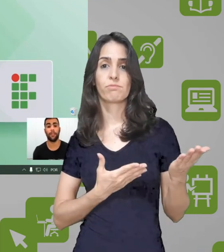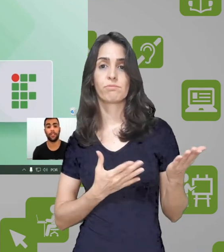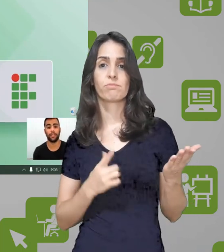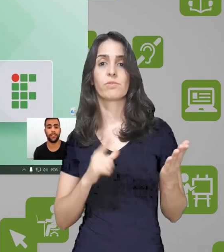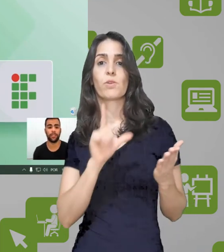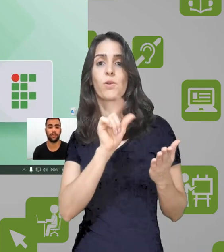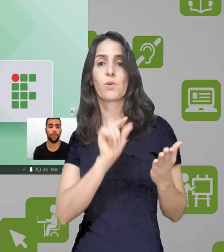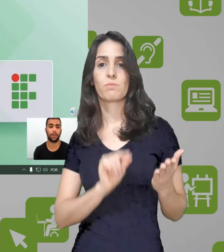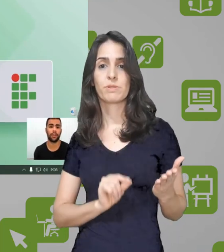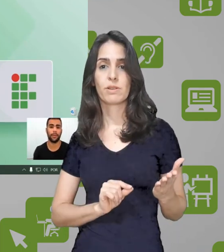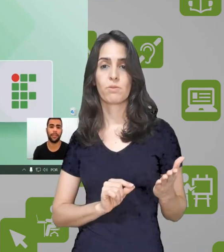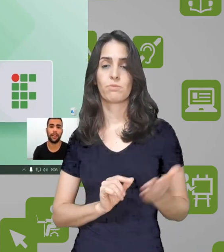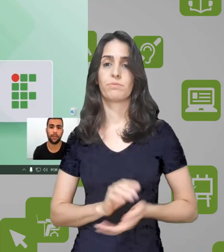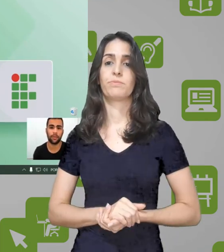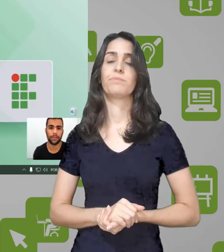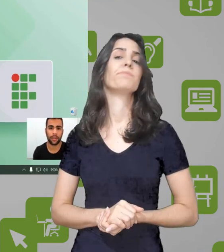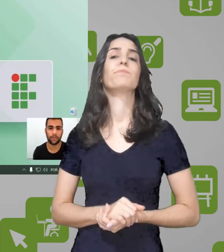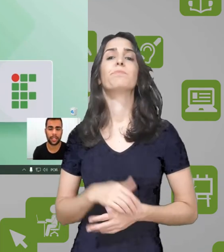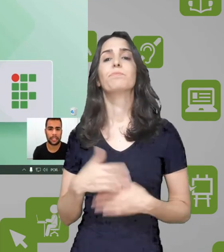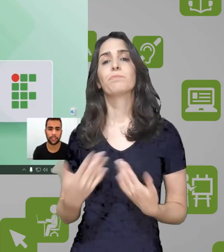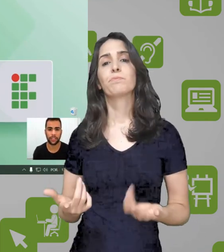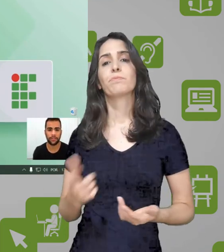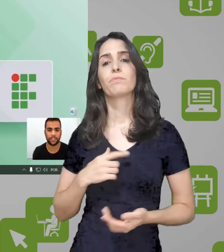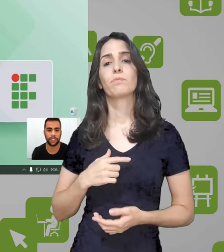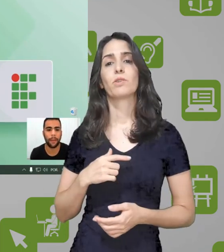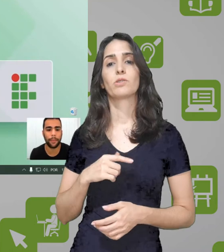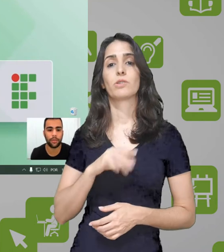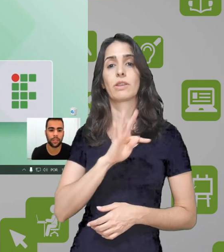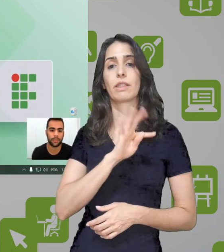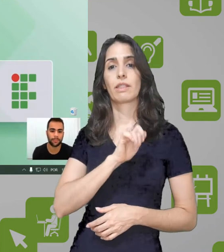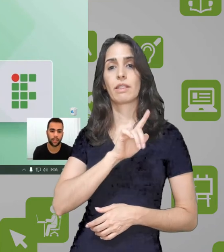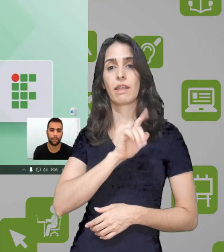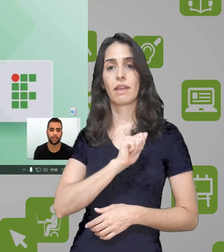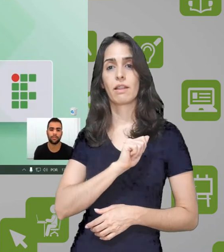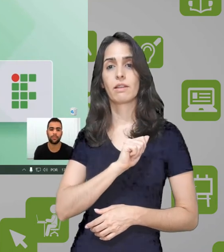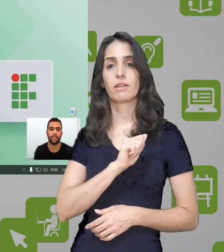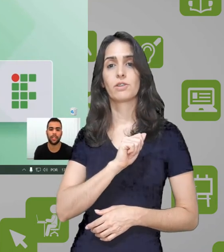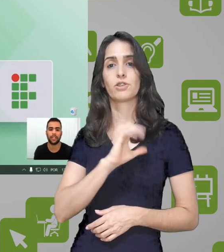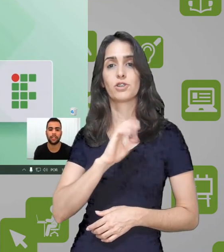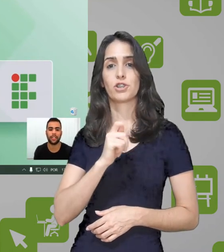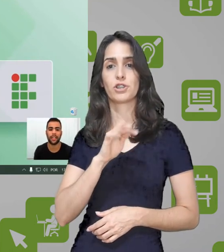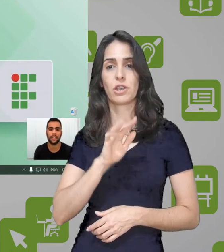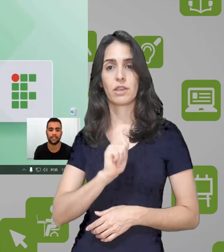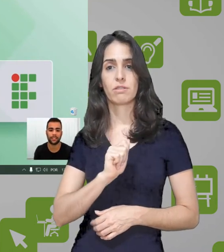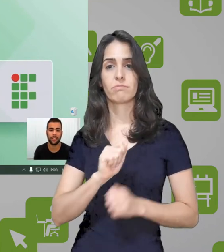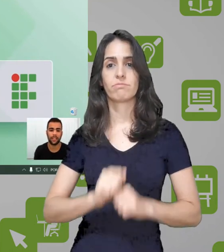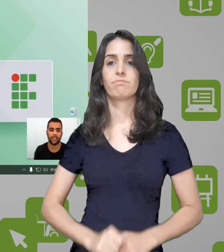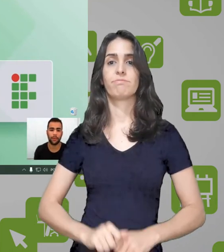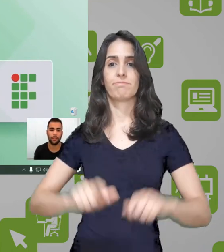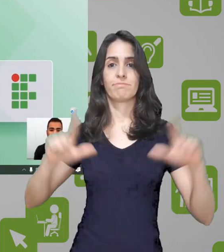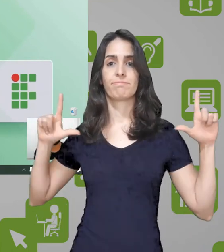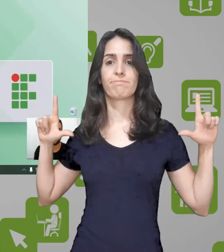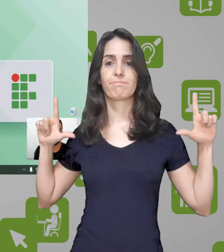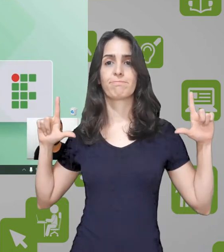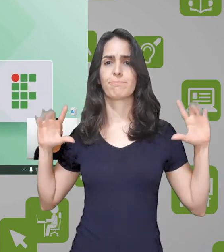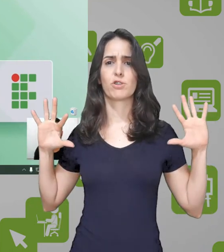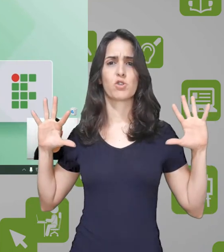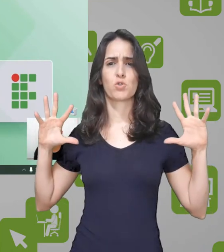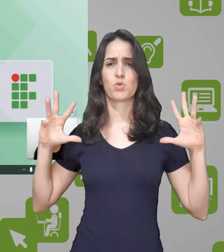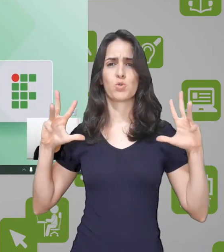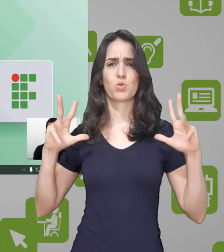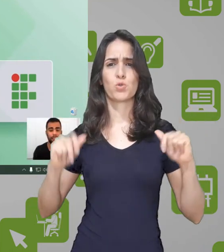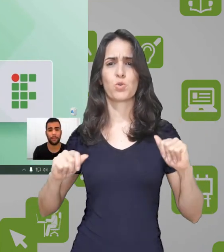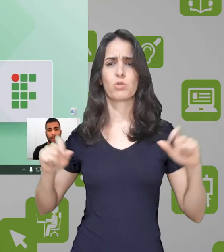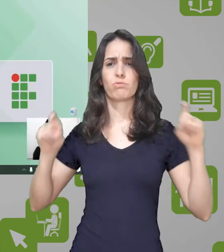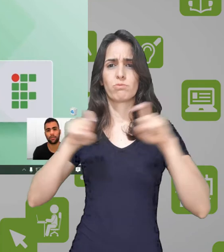Como fonte de vídeo, o programa me dá algumas alternativas de captura. Eu posso escolher entre telas. Na opção aqui, tela